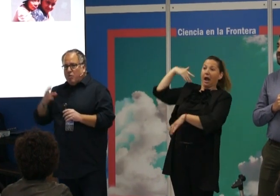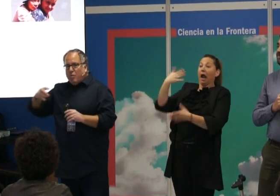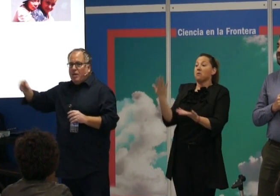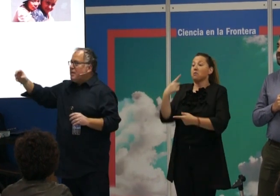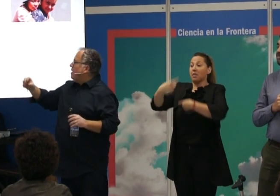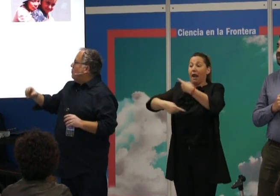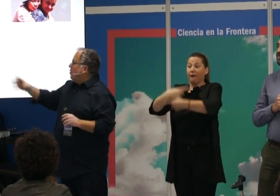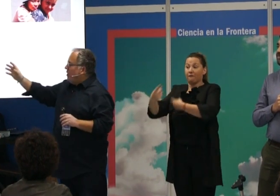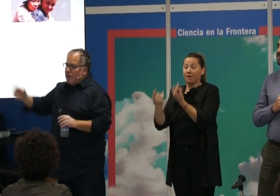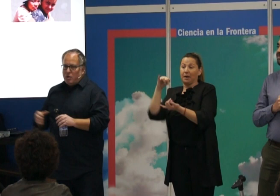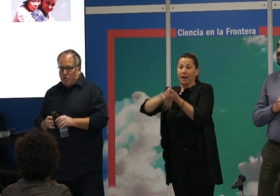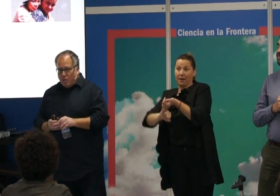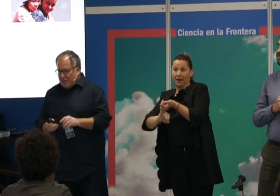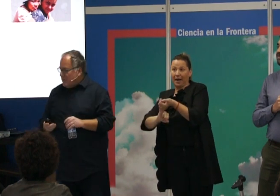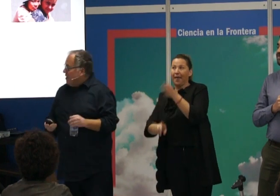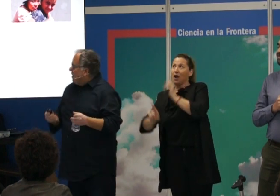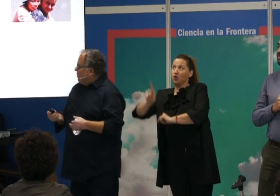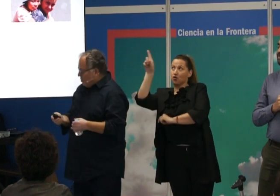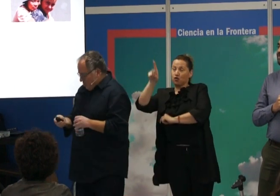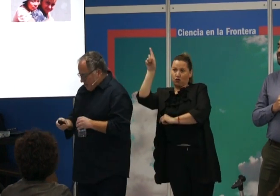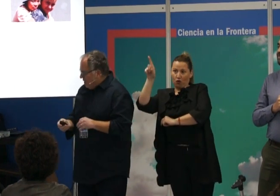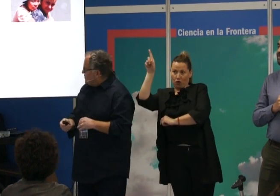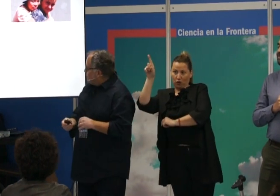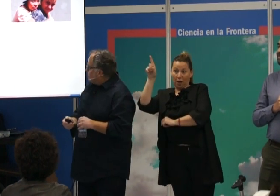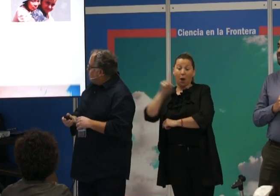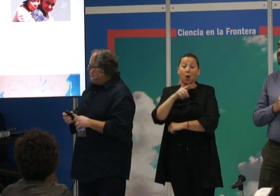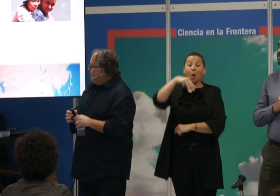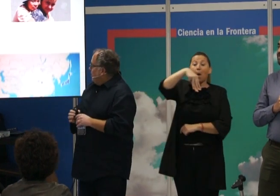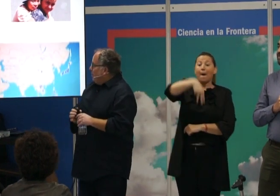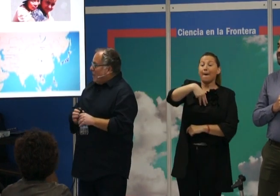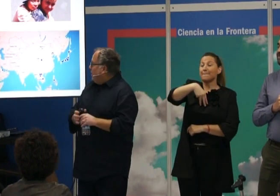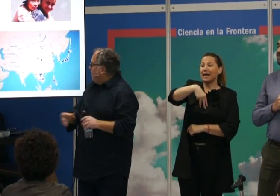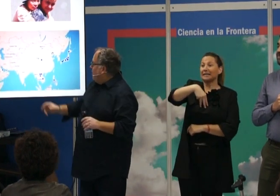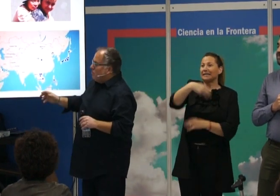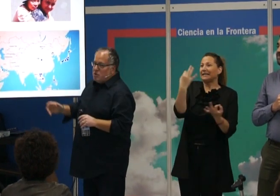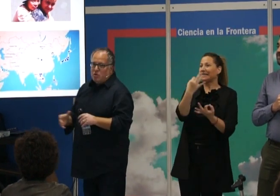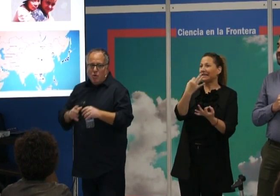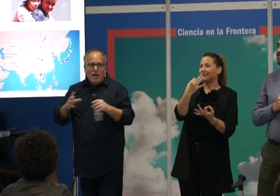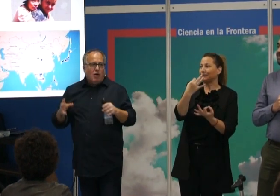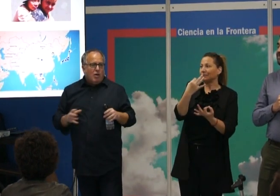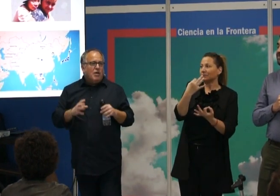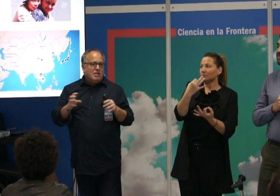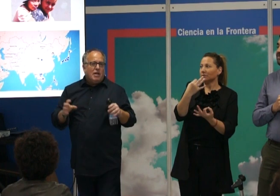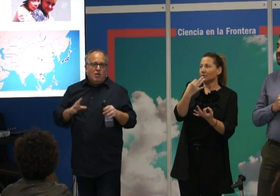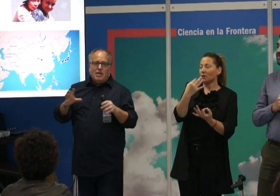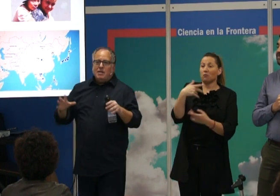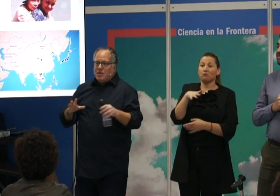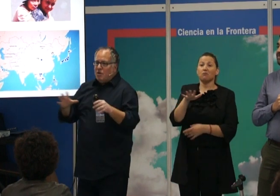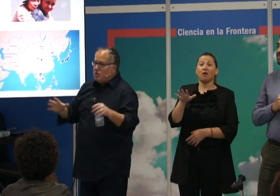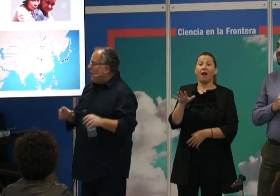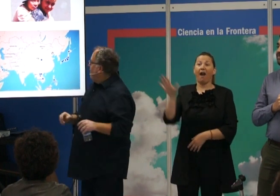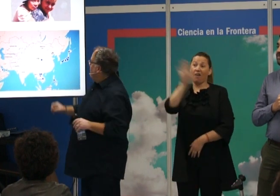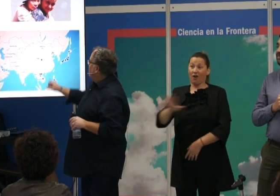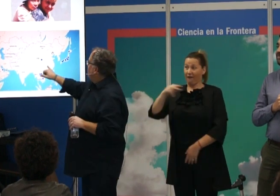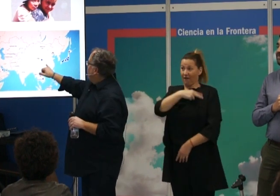mujer, por vía materna, procedía del norte de Europa. ¿Qué pasó con Martí? Martí, que yo supongo que la geografía china no la tenéis